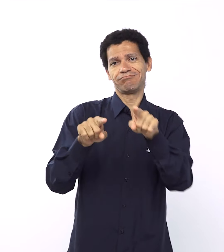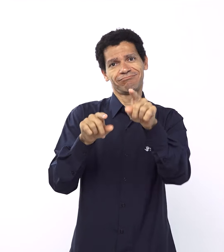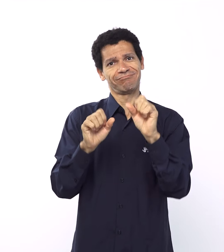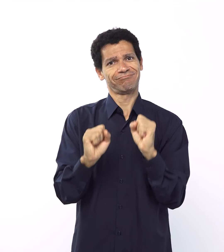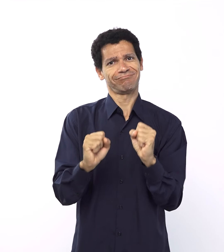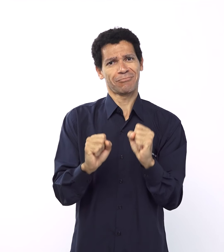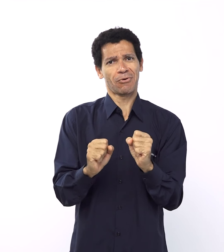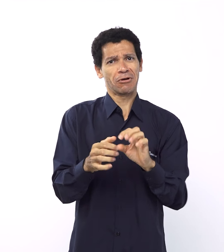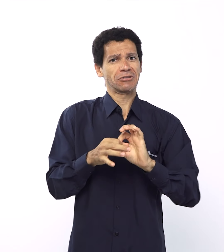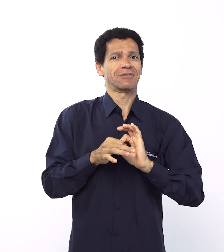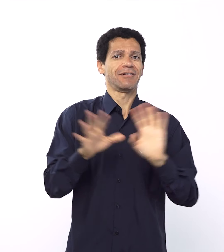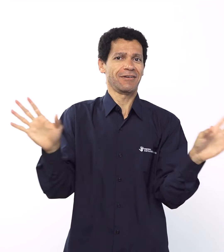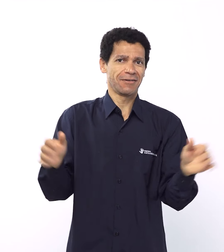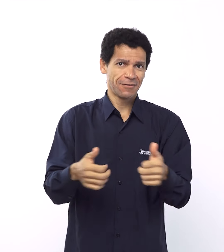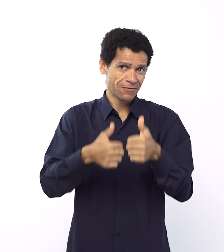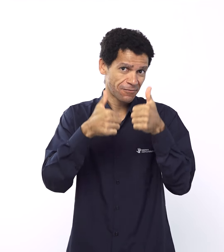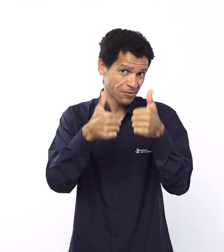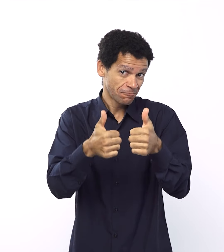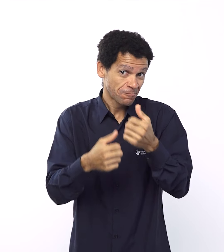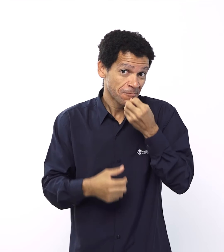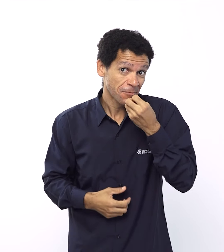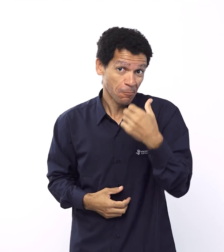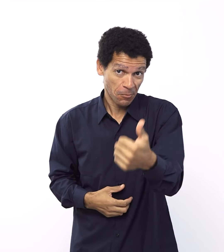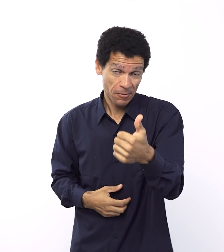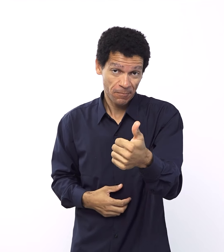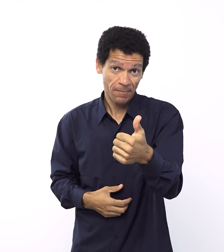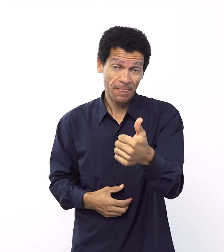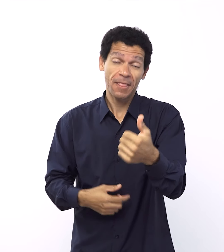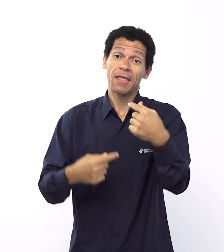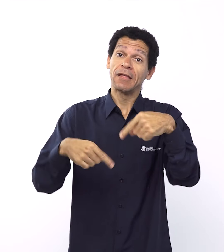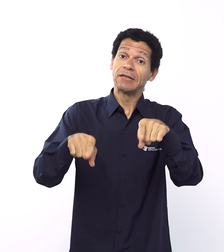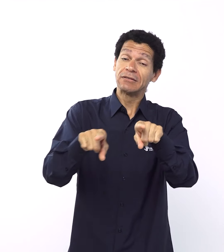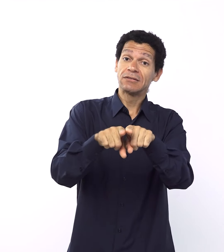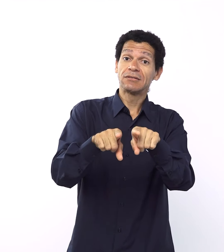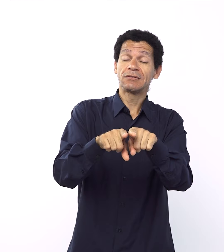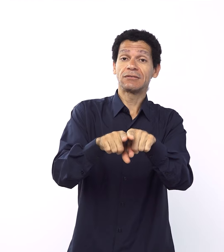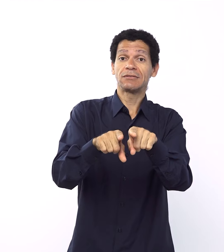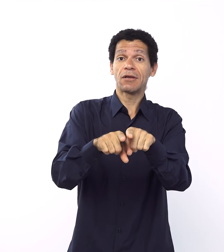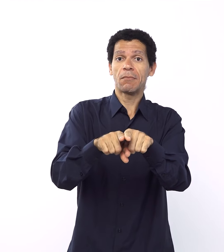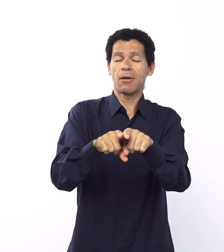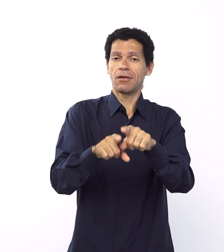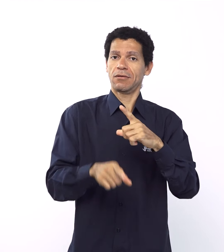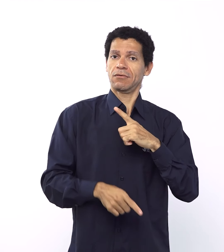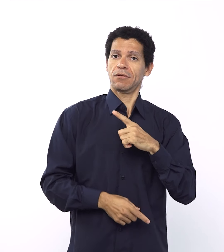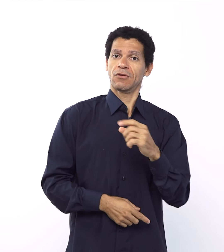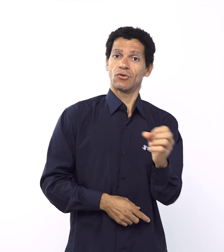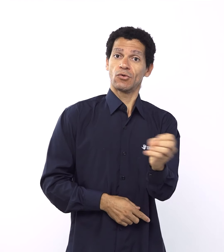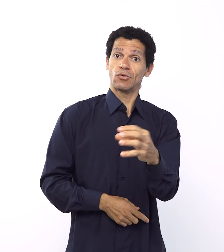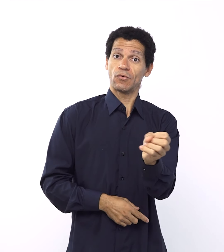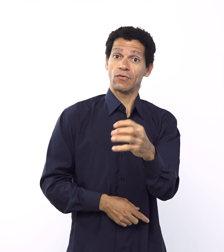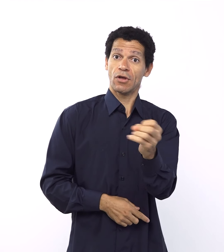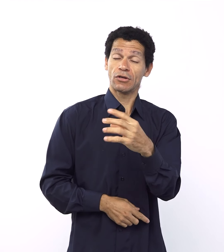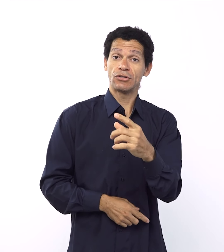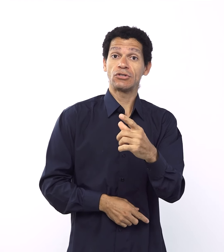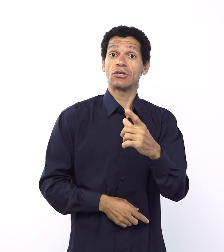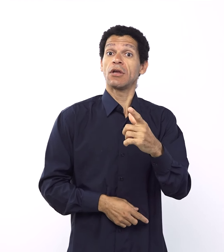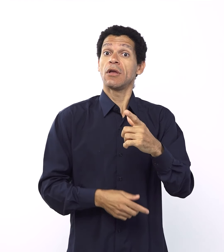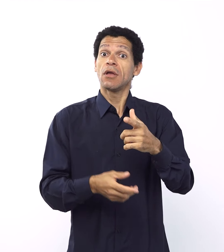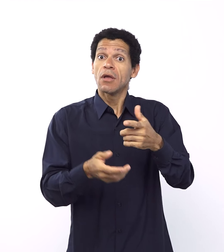você também. Bom, a gente também tem uma novidade especial que é o nosso programa está em Libras. Então,